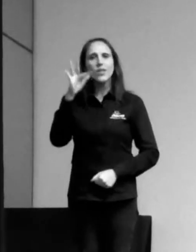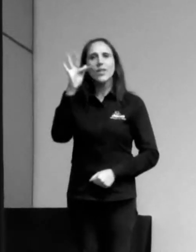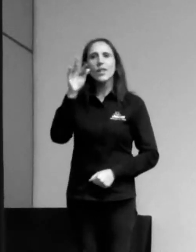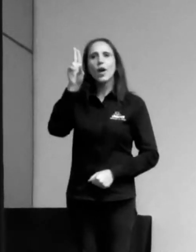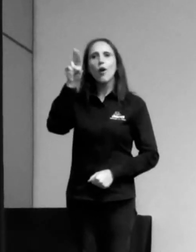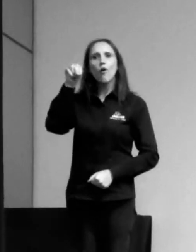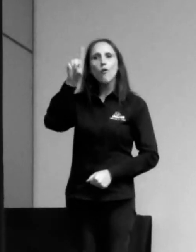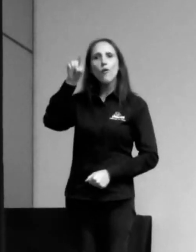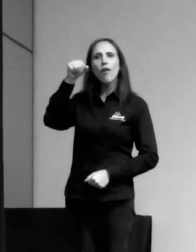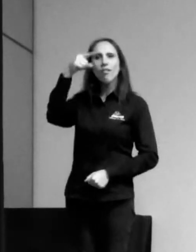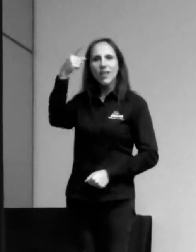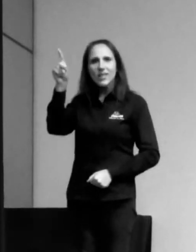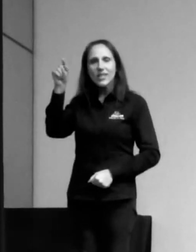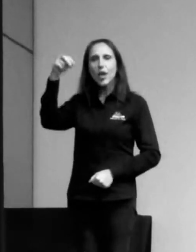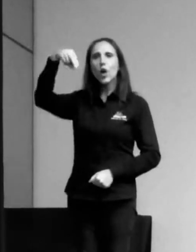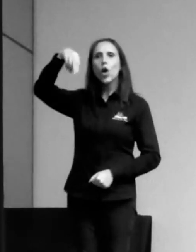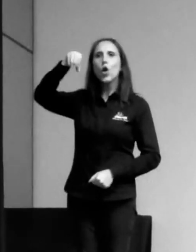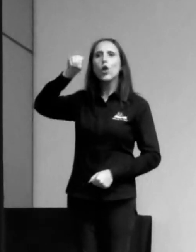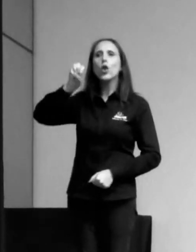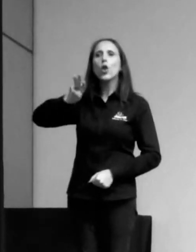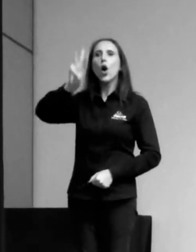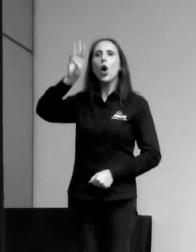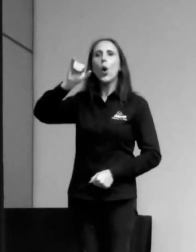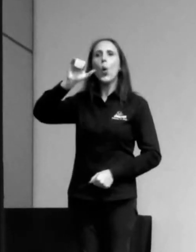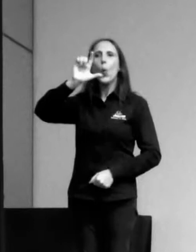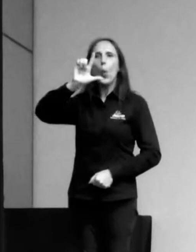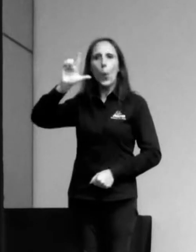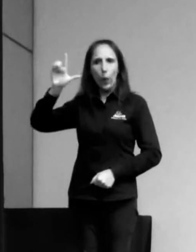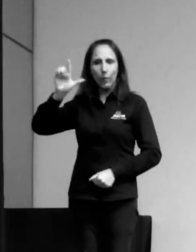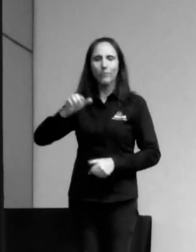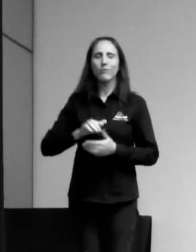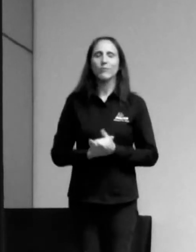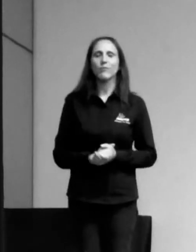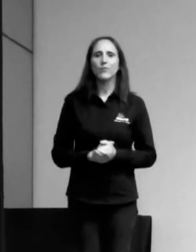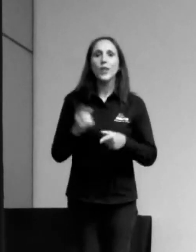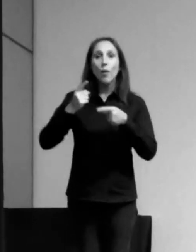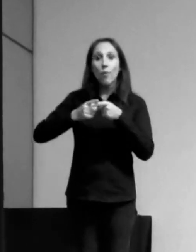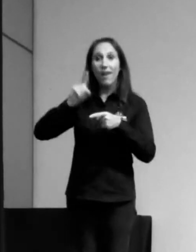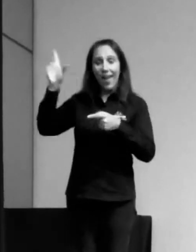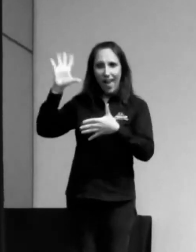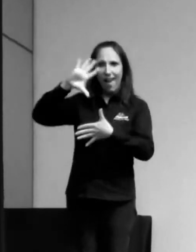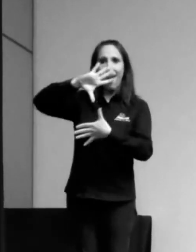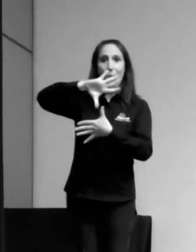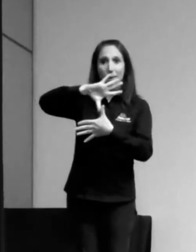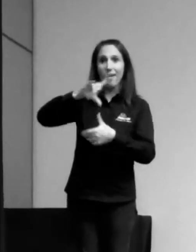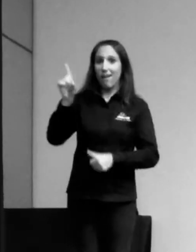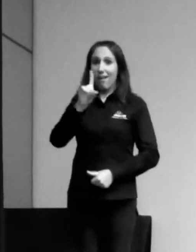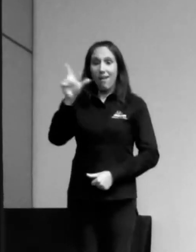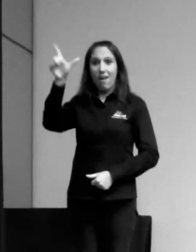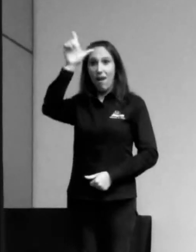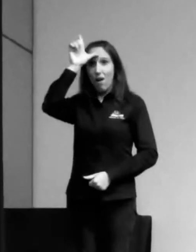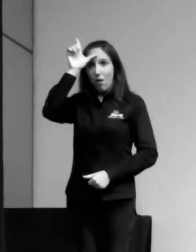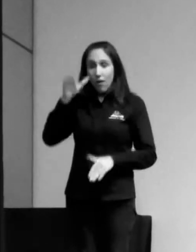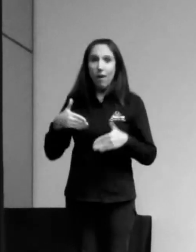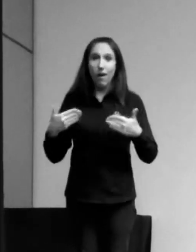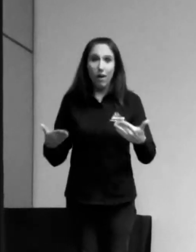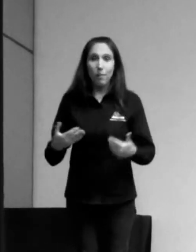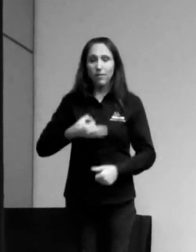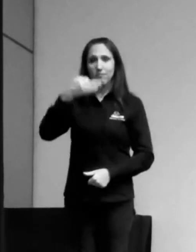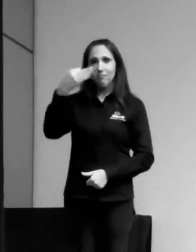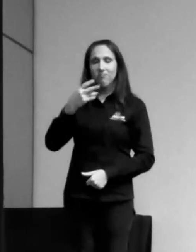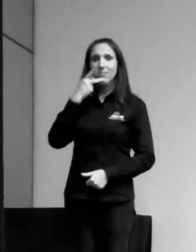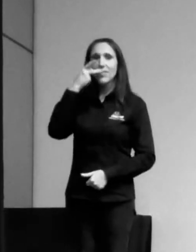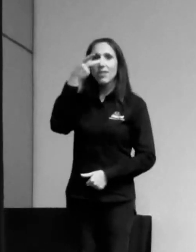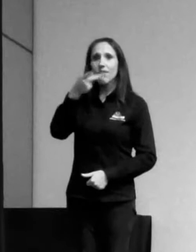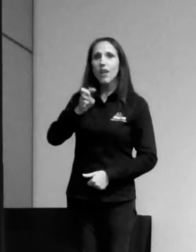Novil, mas ela me disse agora que é Novil, porque a Dorina era americana, não alemã. Então, o W, de fato, se for pronunciar um inglês,